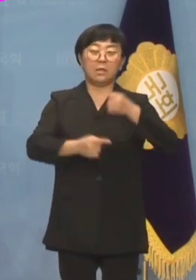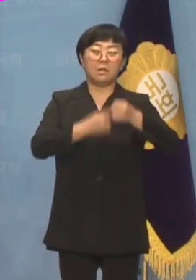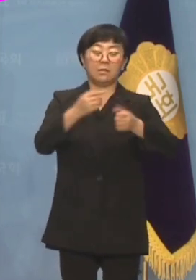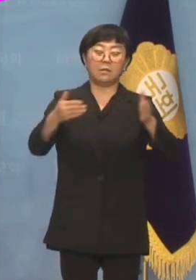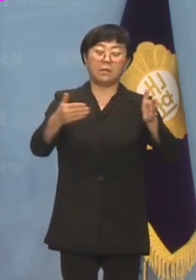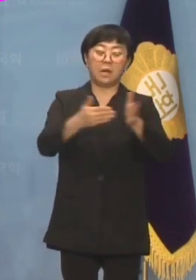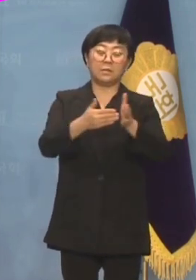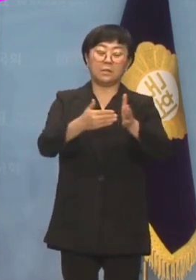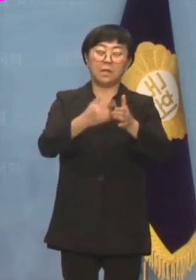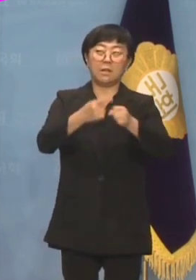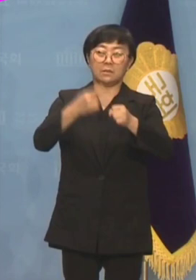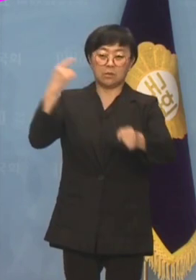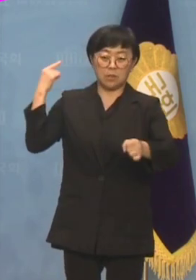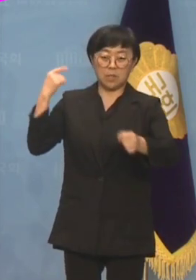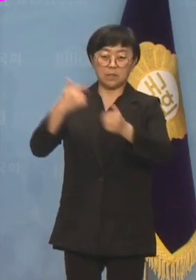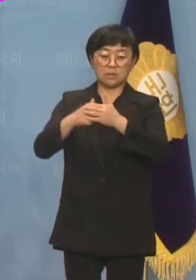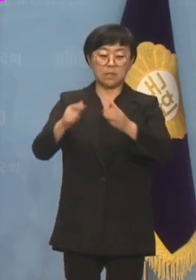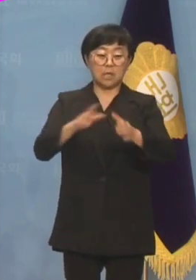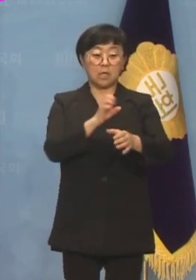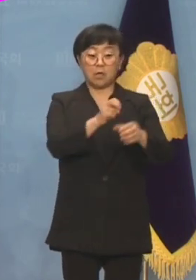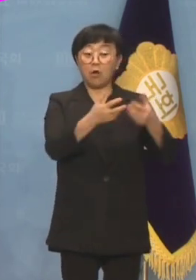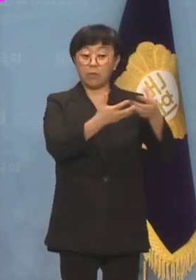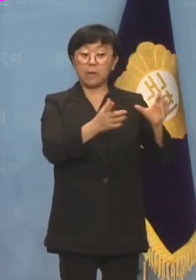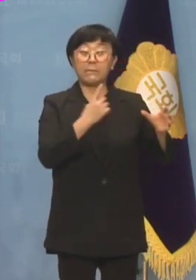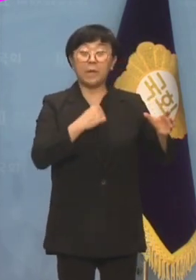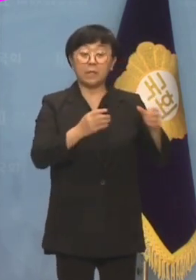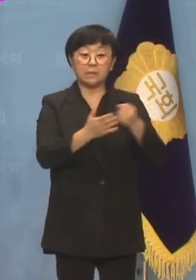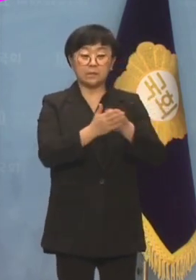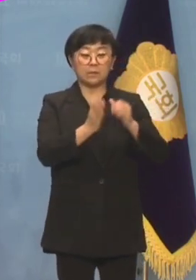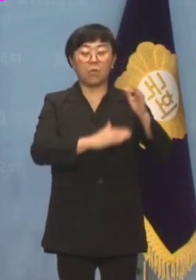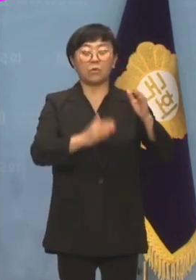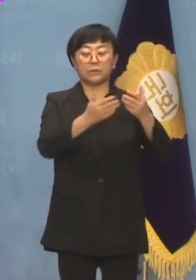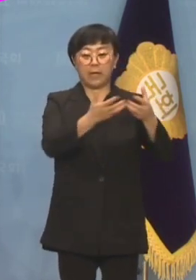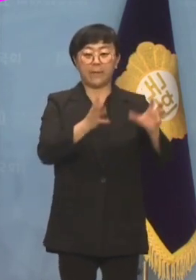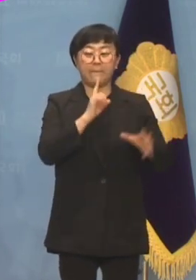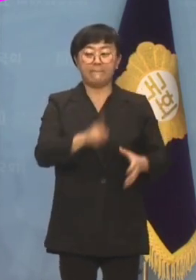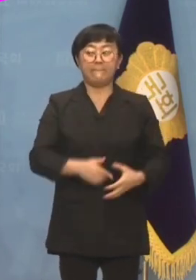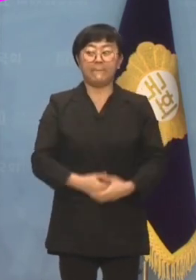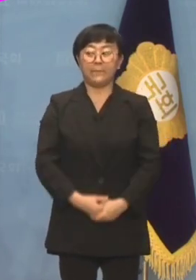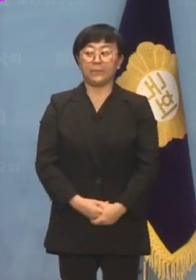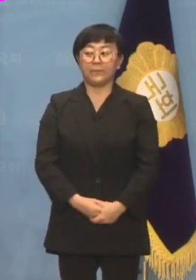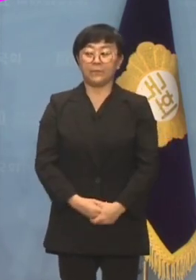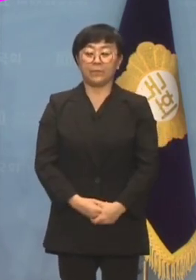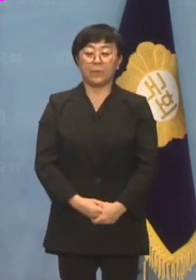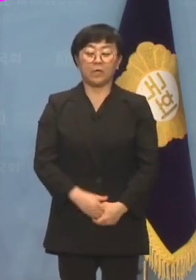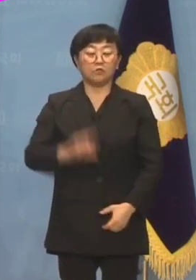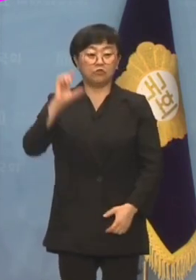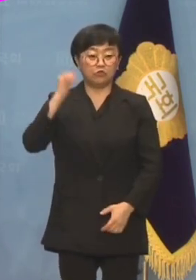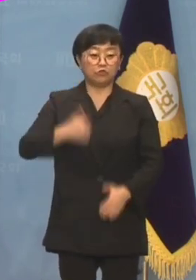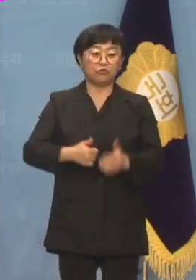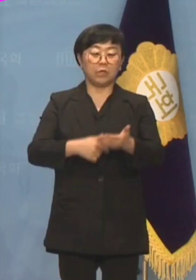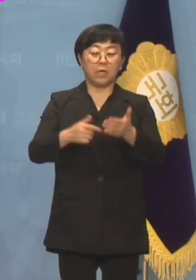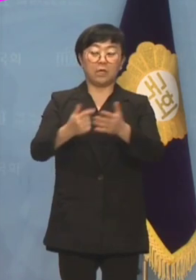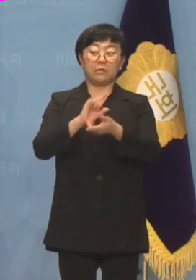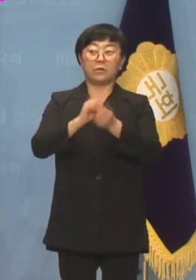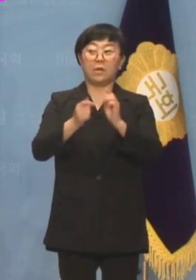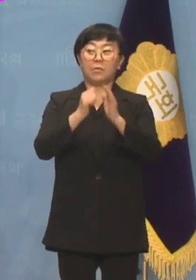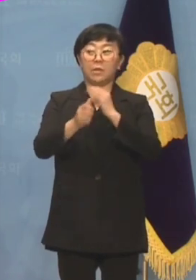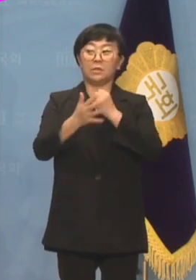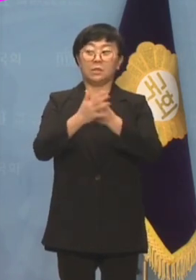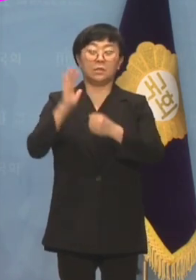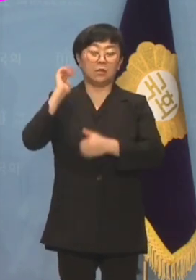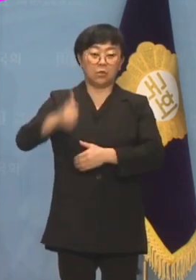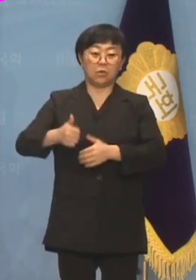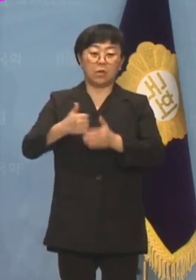전까지 직권 여당이었던 공당입니다. 중국의 대변인이 우리